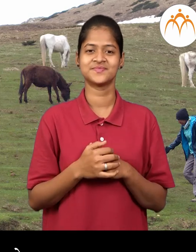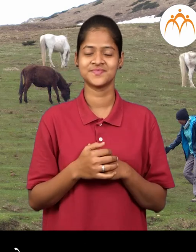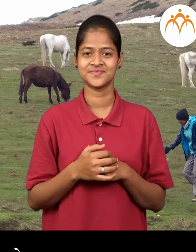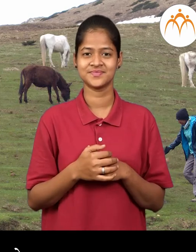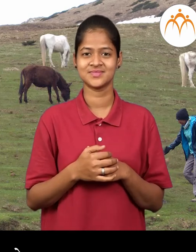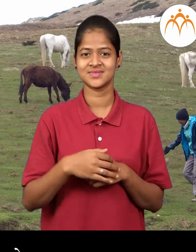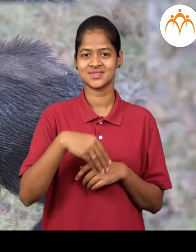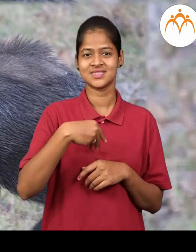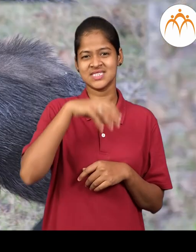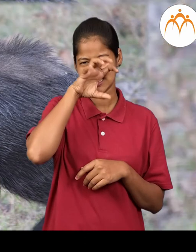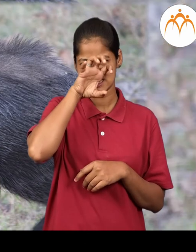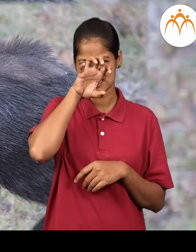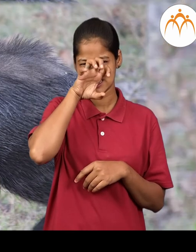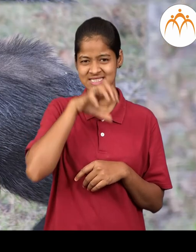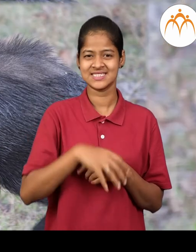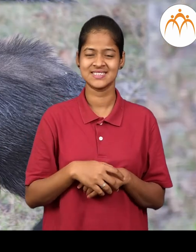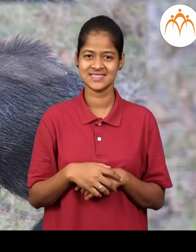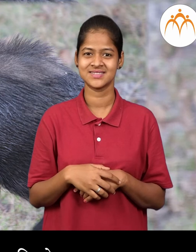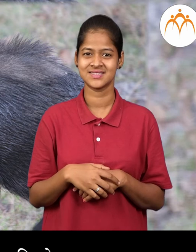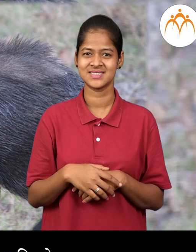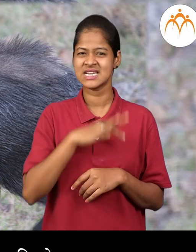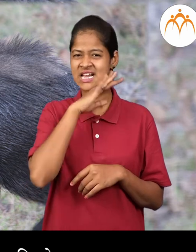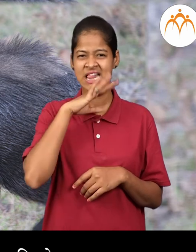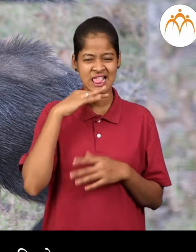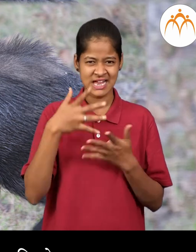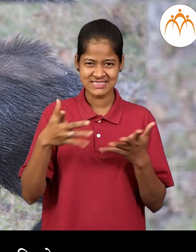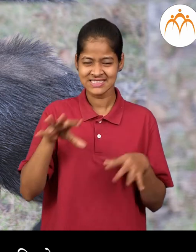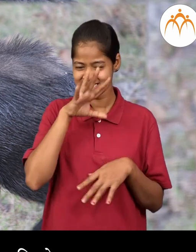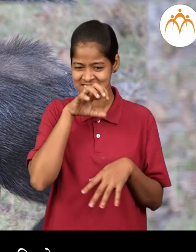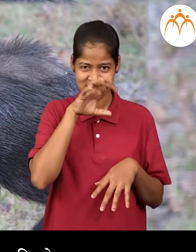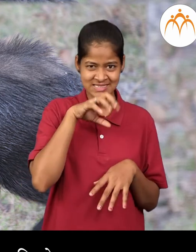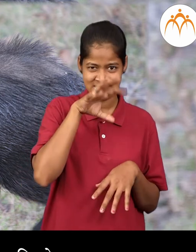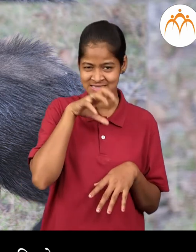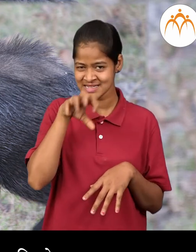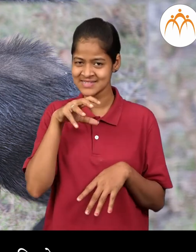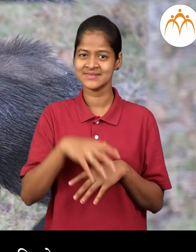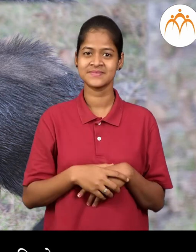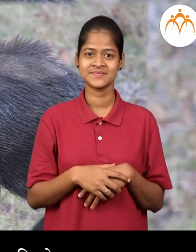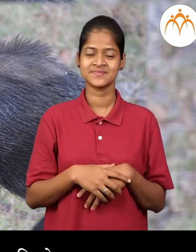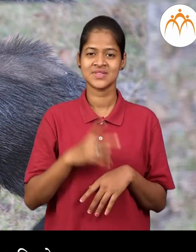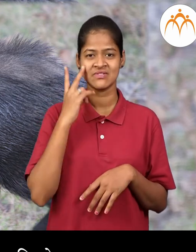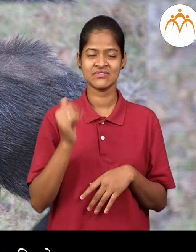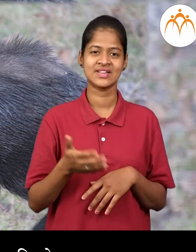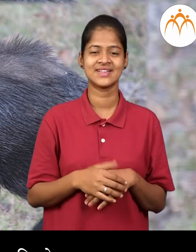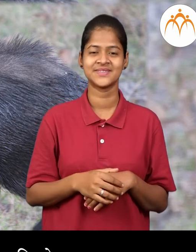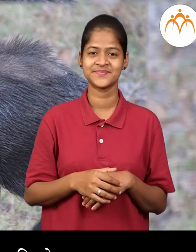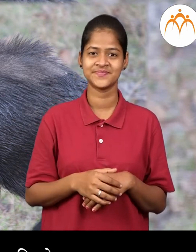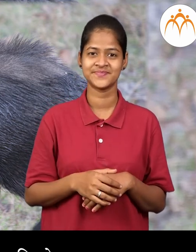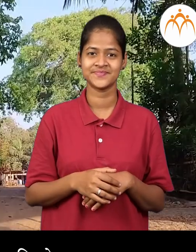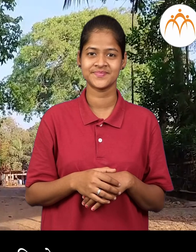डुक्कर कचरा कुंडी जवल डुक्कर दिस्ते